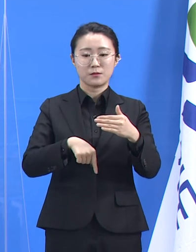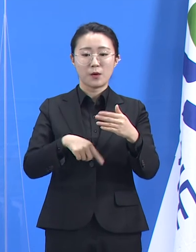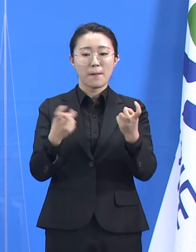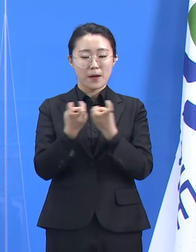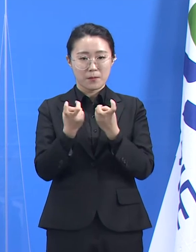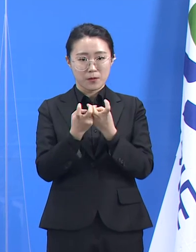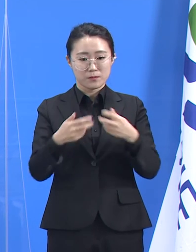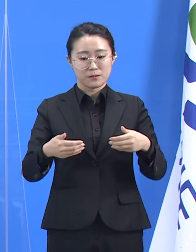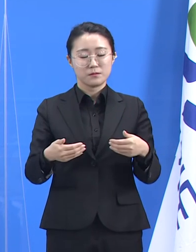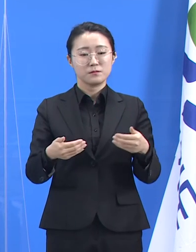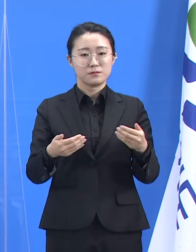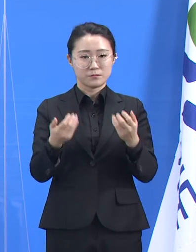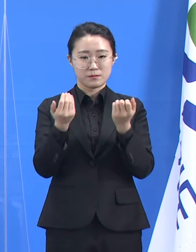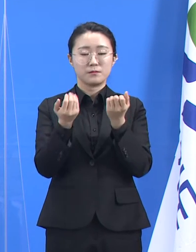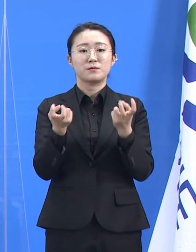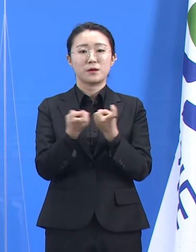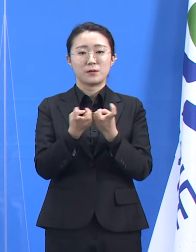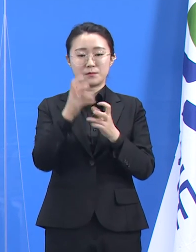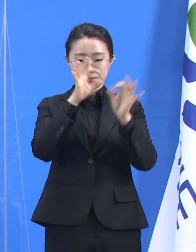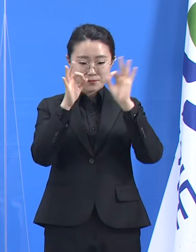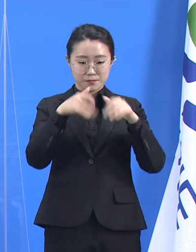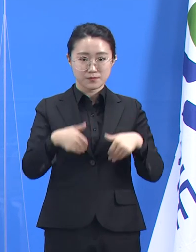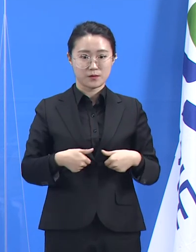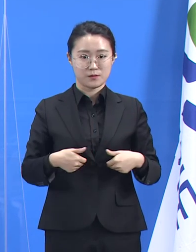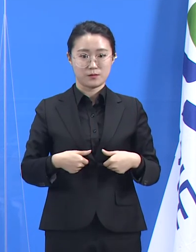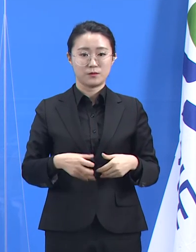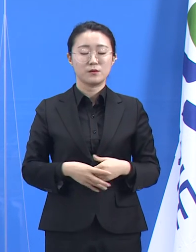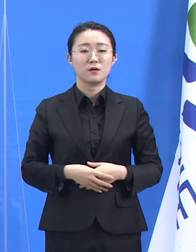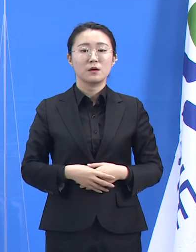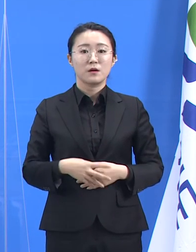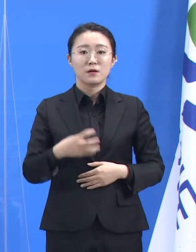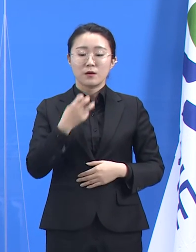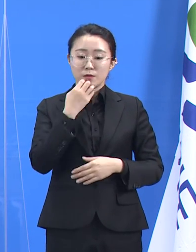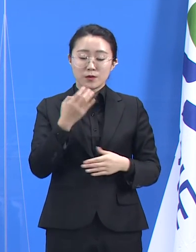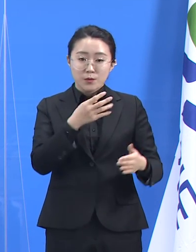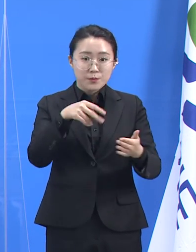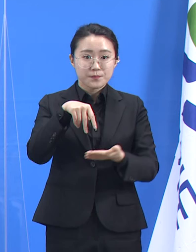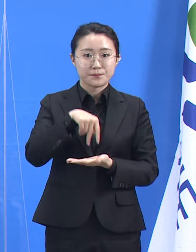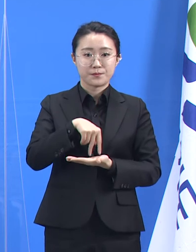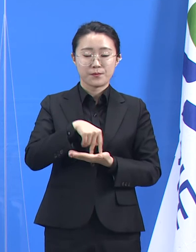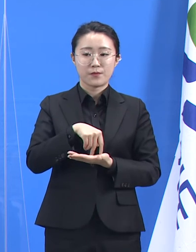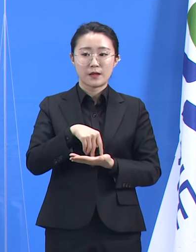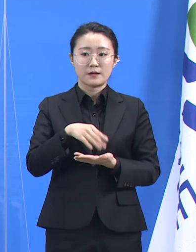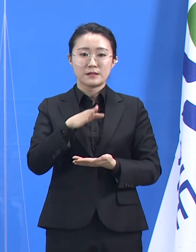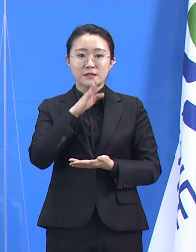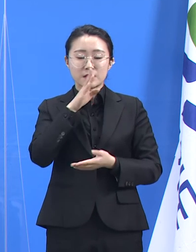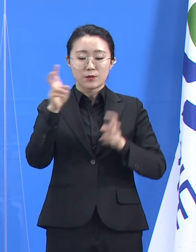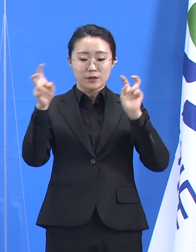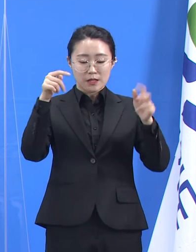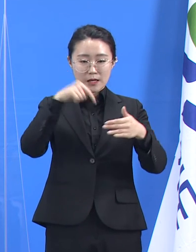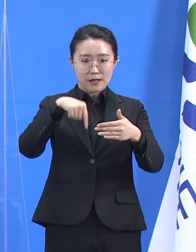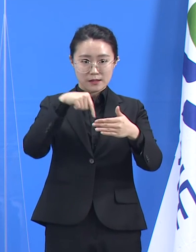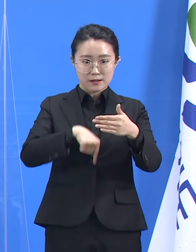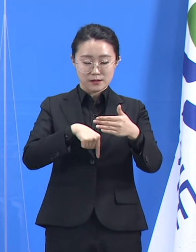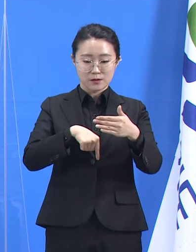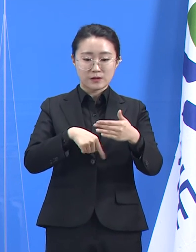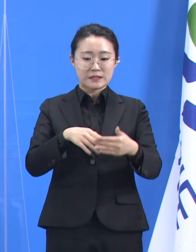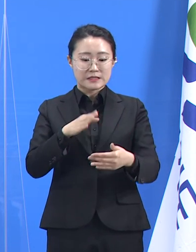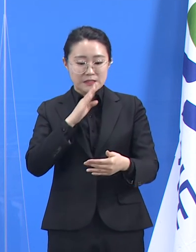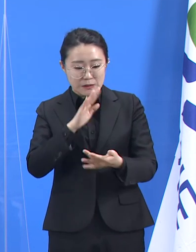존재합니다. 도는 현장 중심의 대응을 통해 실제 변화를 도모할 수 있는 부분이 무엇인지